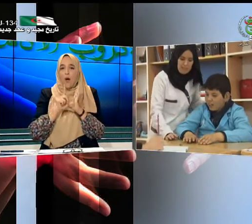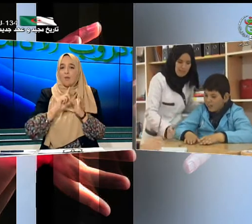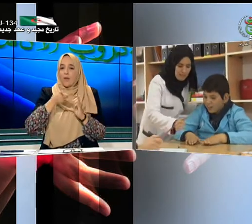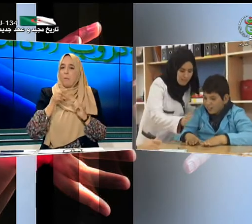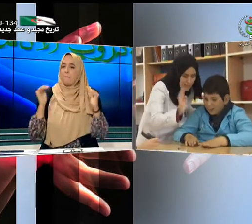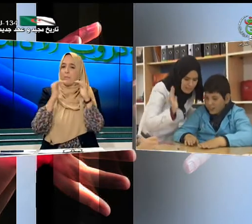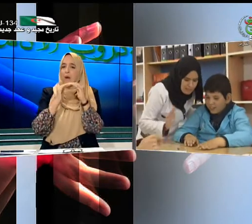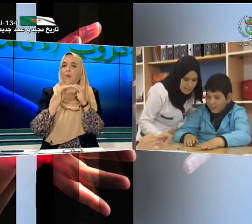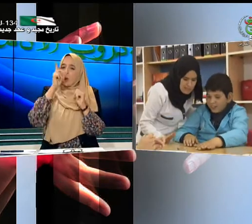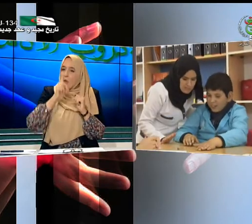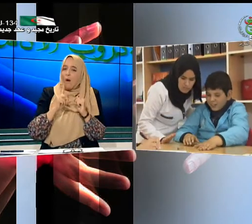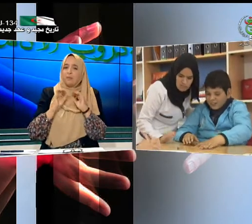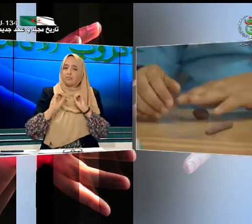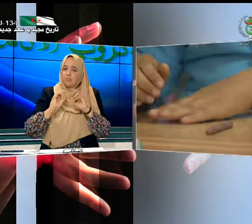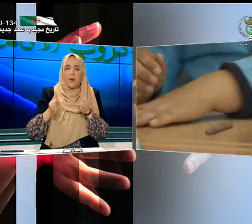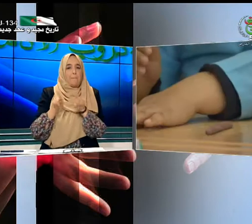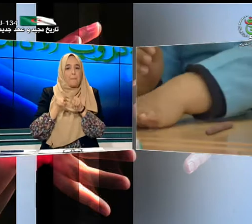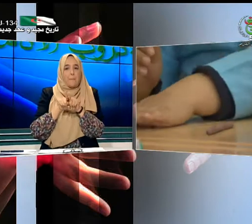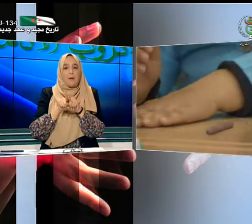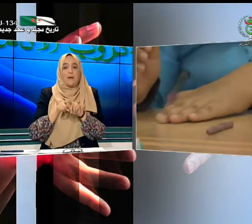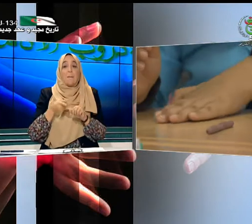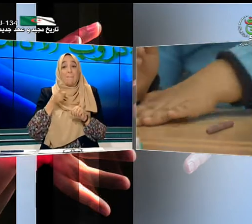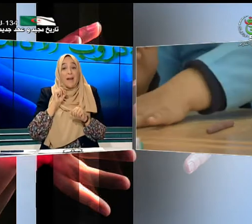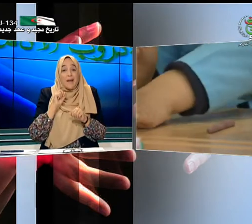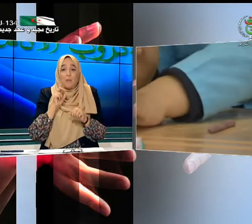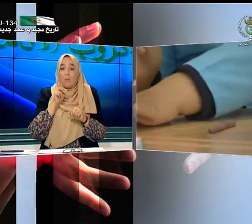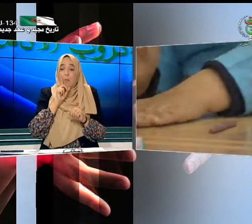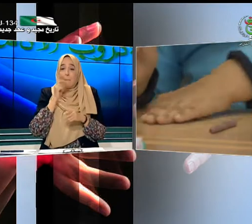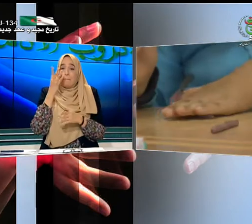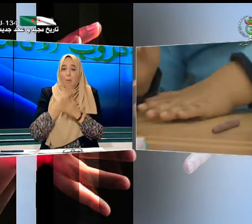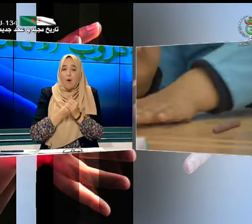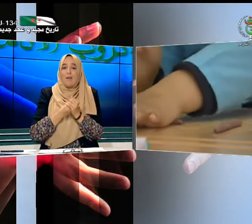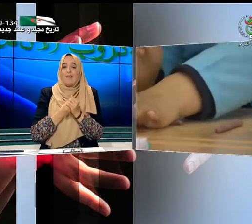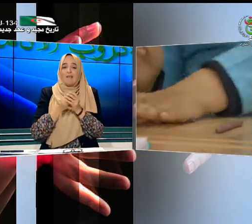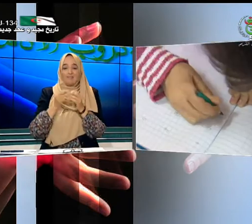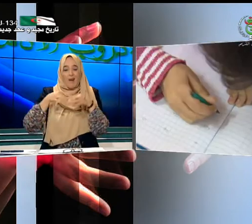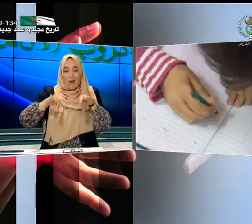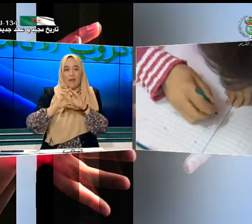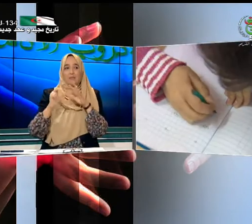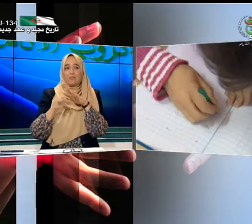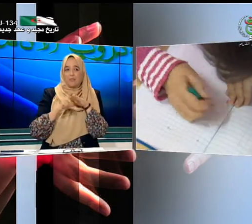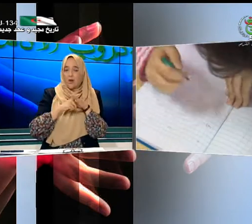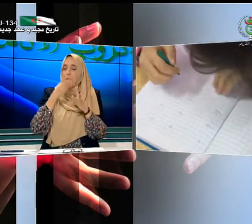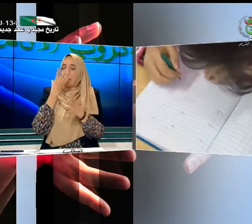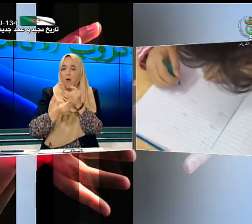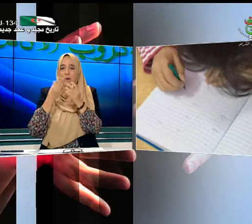بين مختلف شرائح المجتمع إلا أن ندرة الأقسام الخاصة مع صعوبة المناهج الدراسية